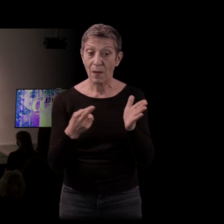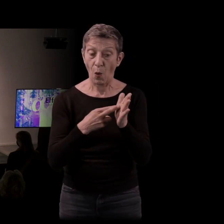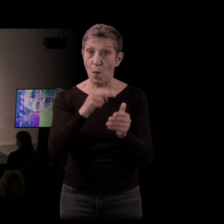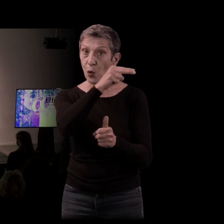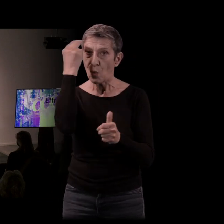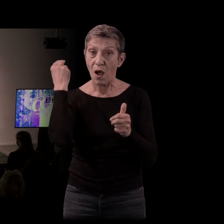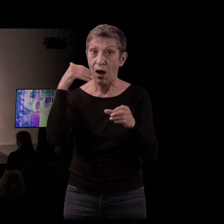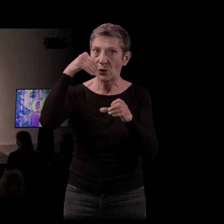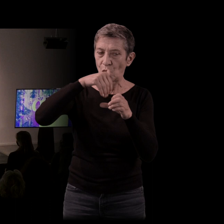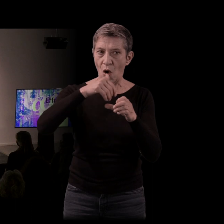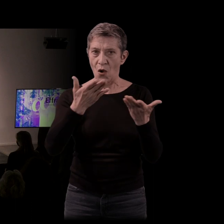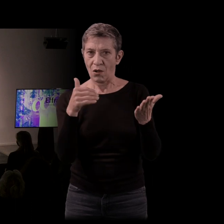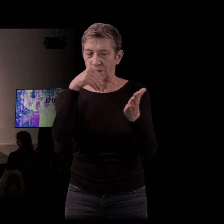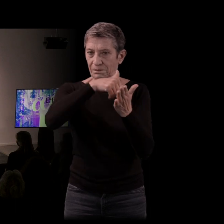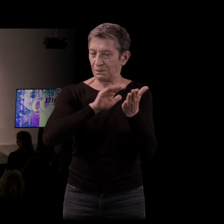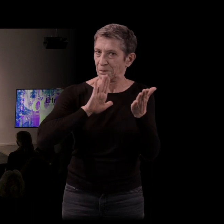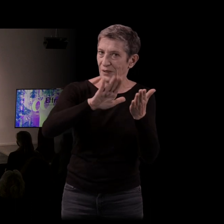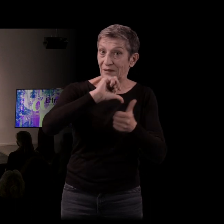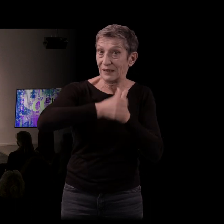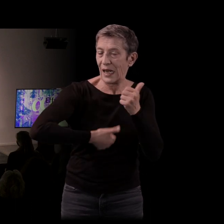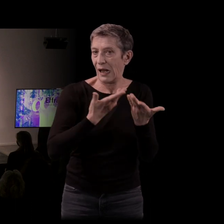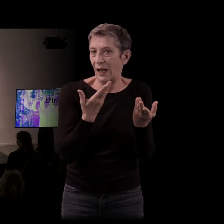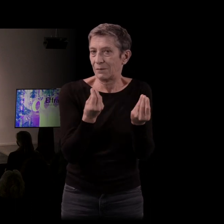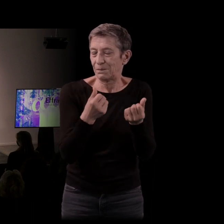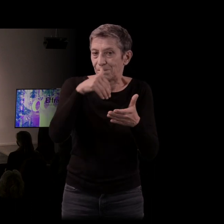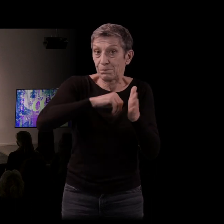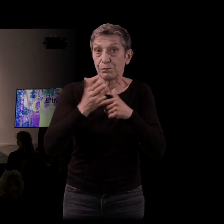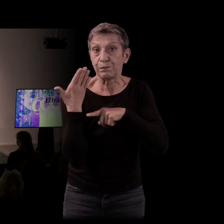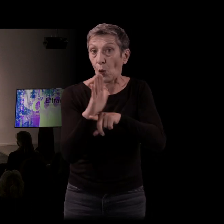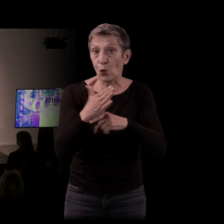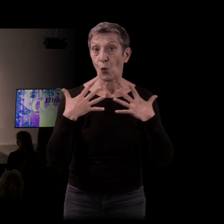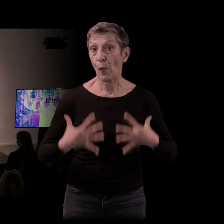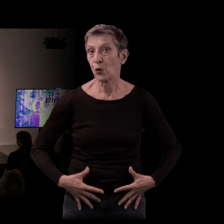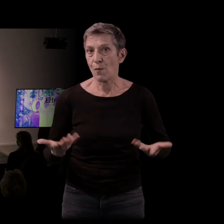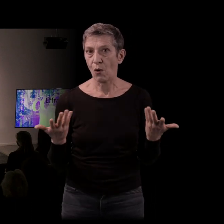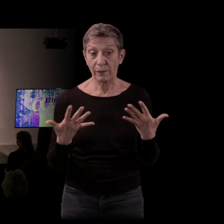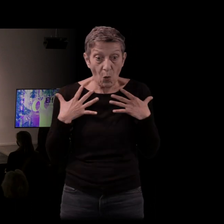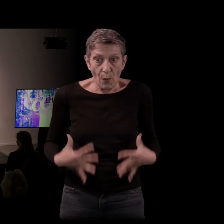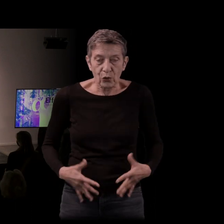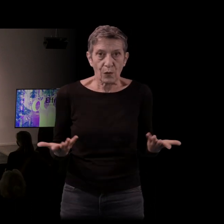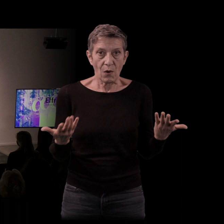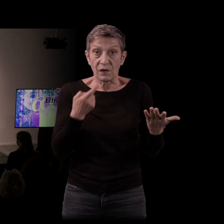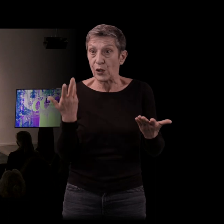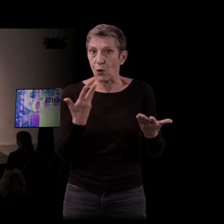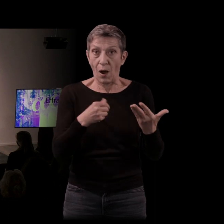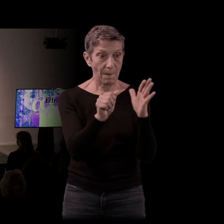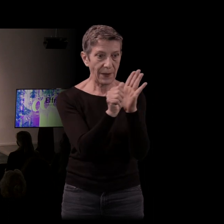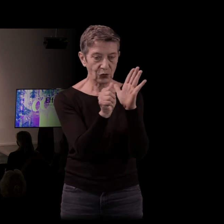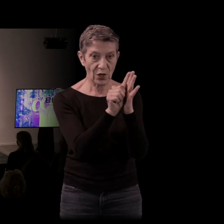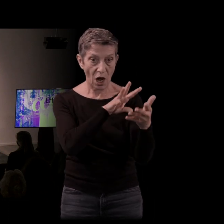béavioriste, donc comportementaliste. Et justement,'est quoi le comportementalisme ? C'est faire exister des personnages par des situations, pas par